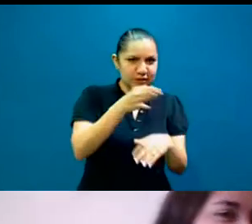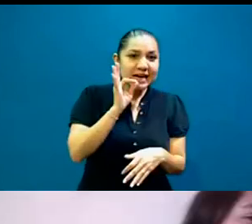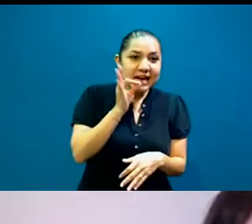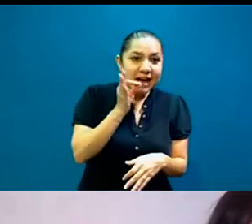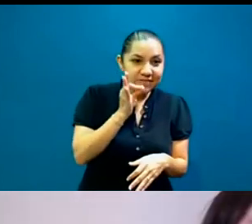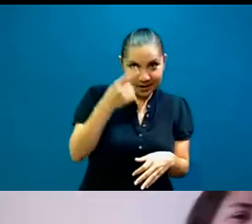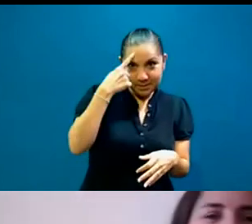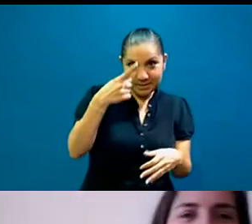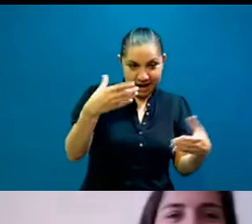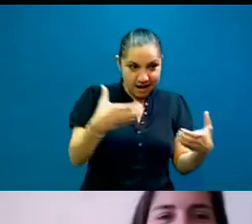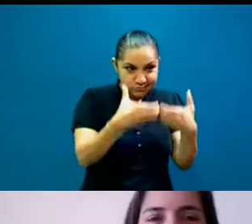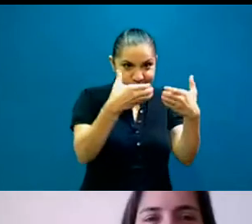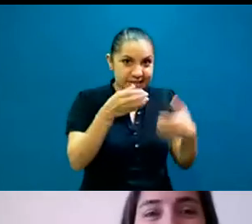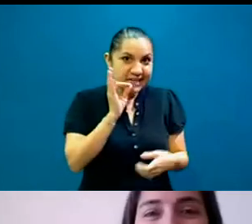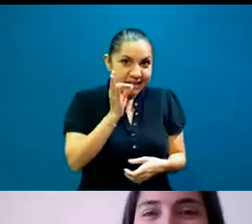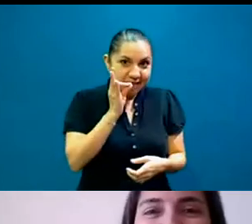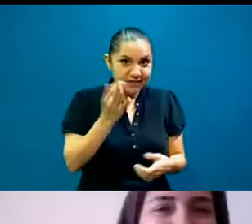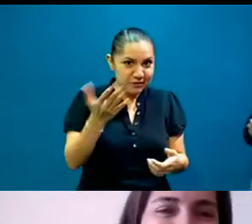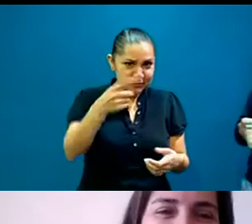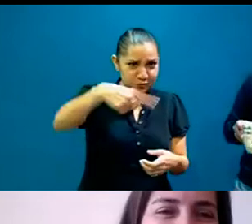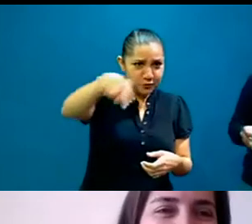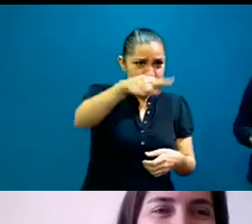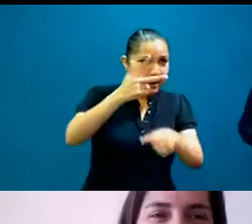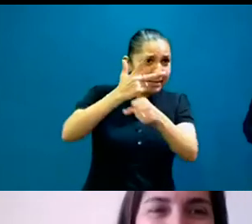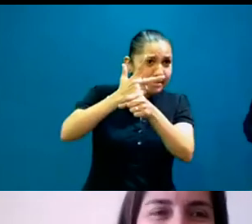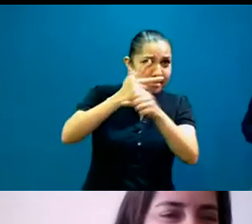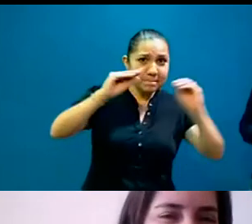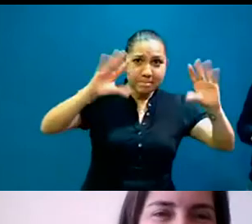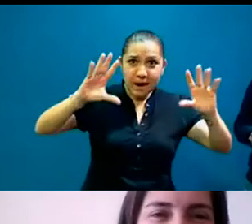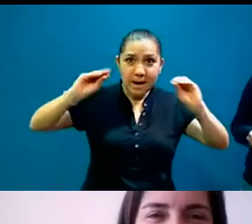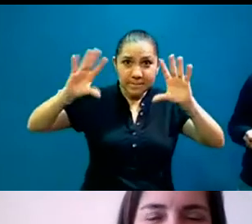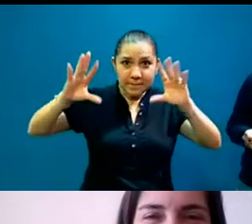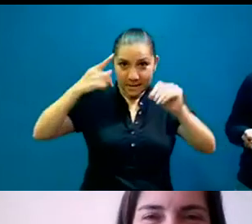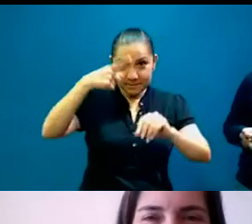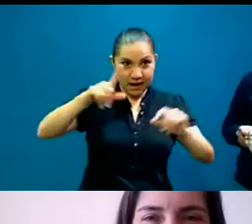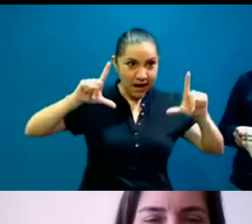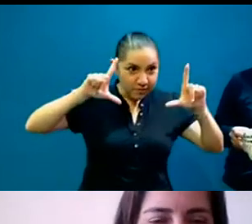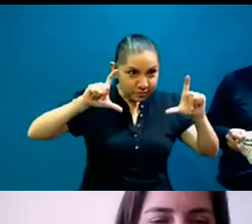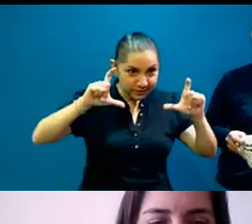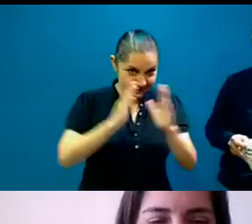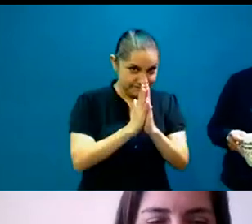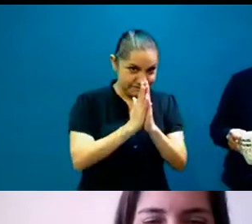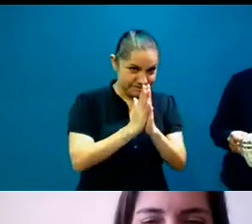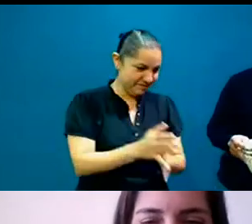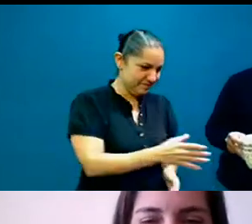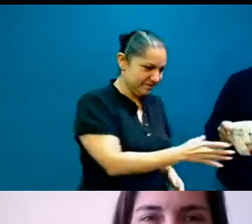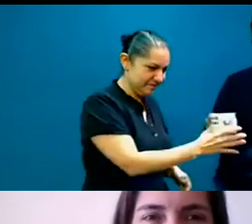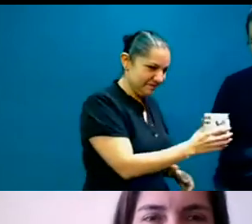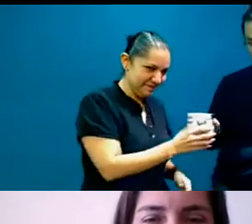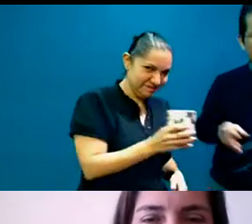a ver, voy a, y si alguien más hiciera favor de tomar una fotito por ahí que me la mande, ahora que, luego,